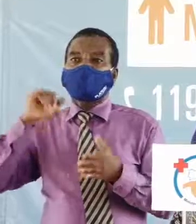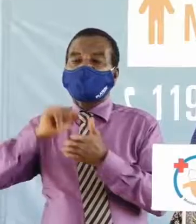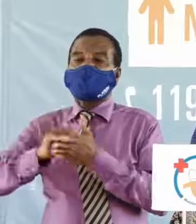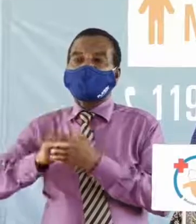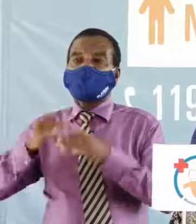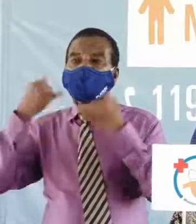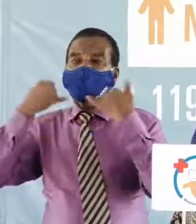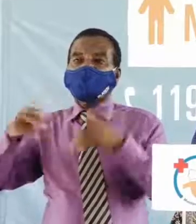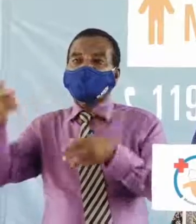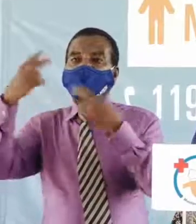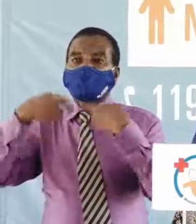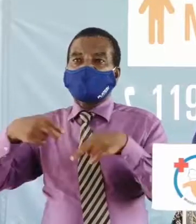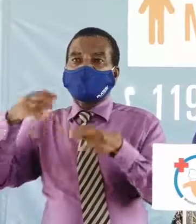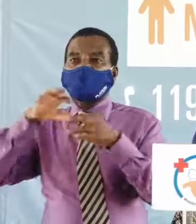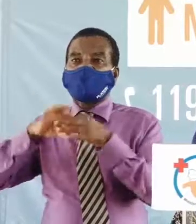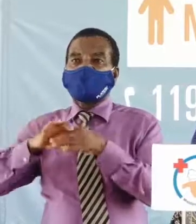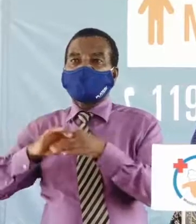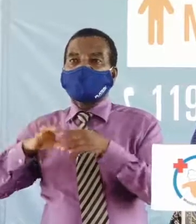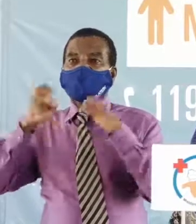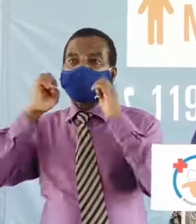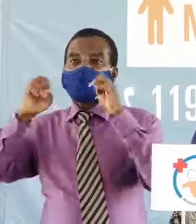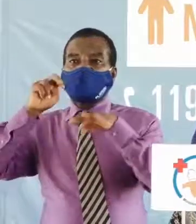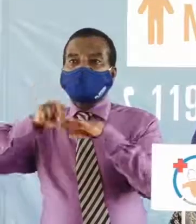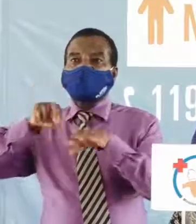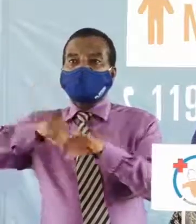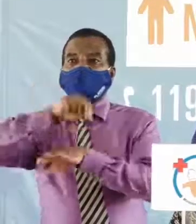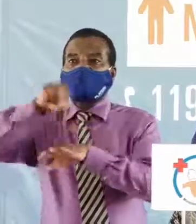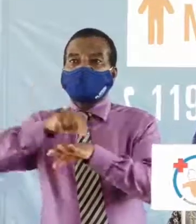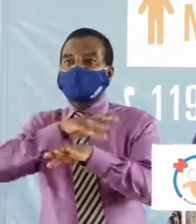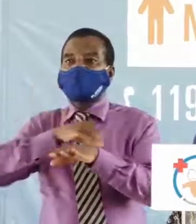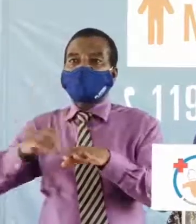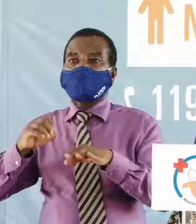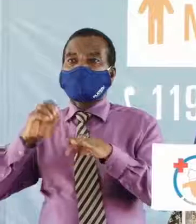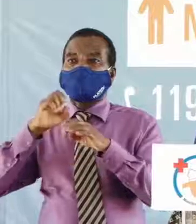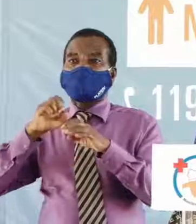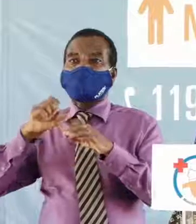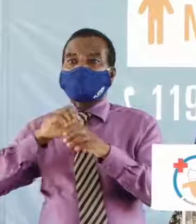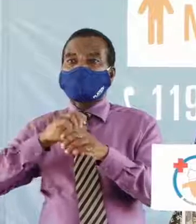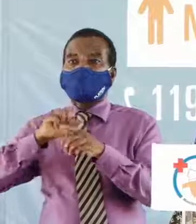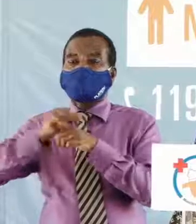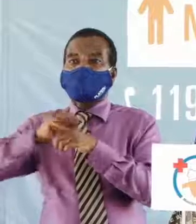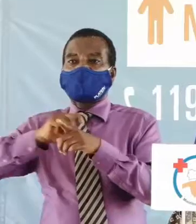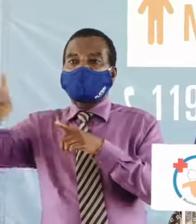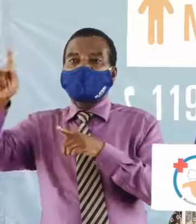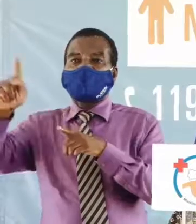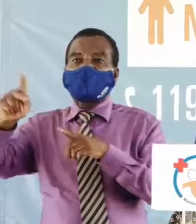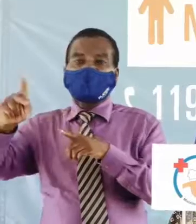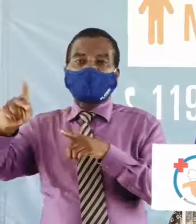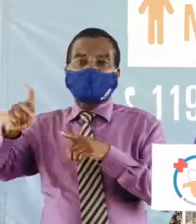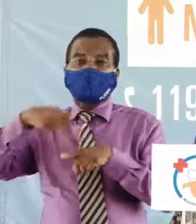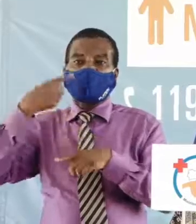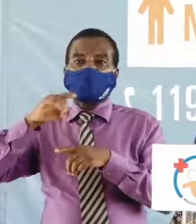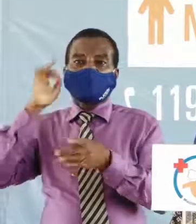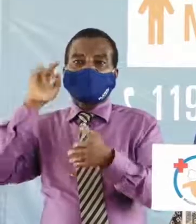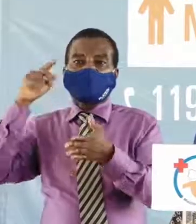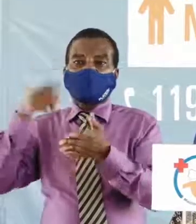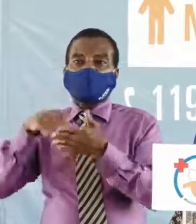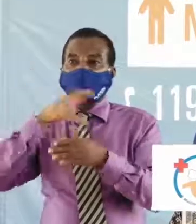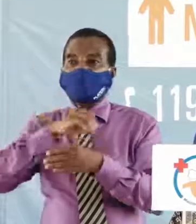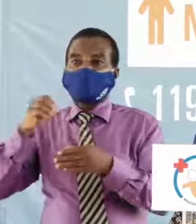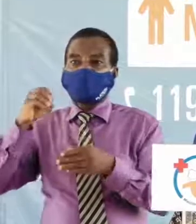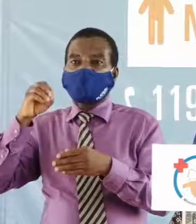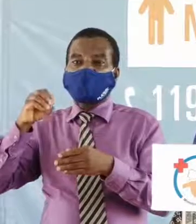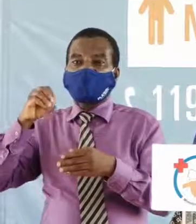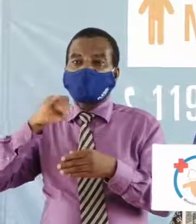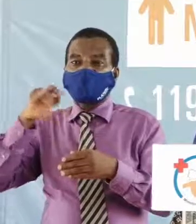nationale de l'enseignement technique et de la formation professionnelle qui atteste qu'effectivement